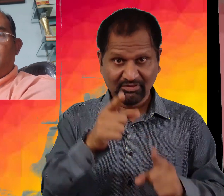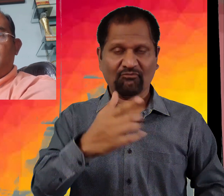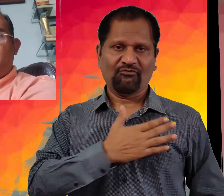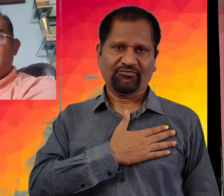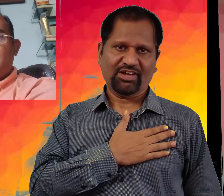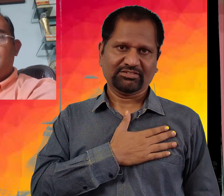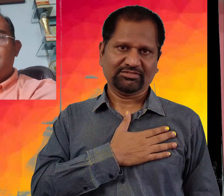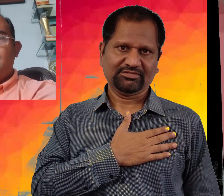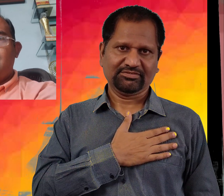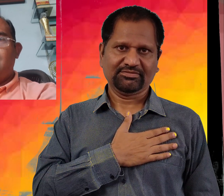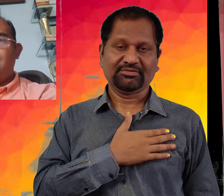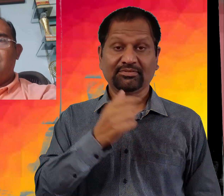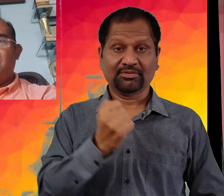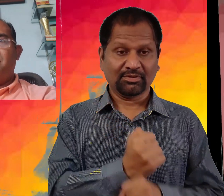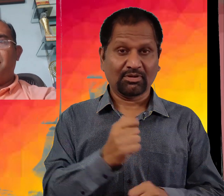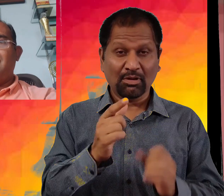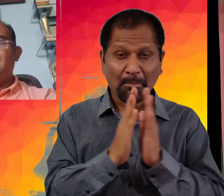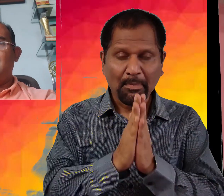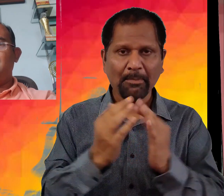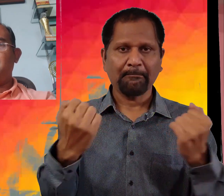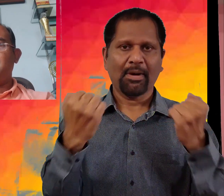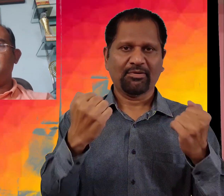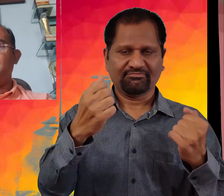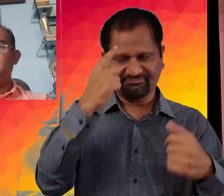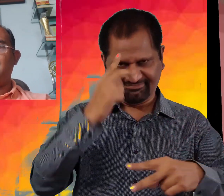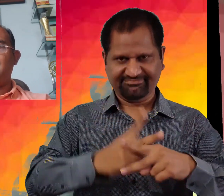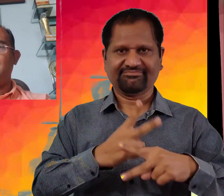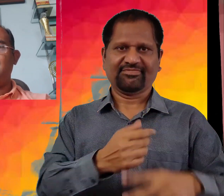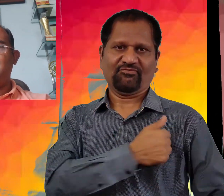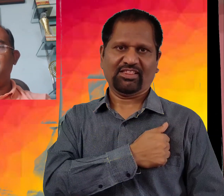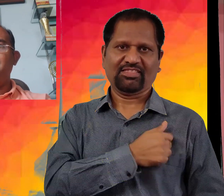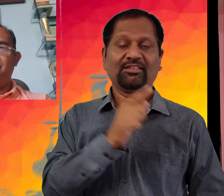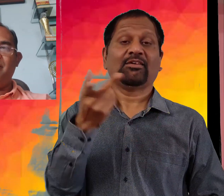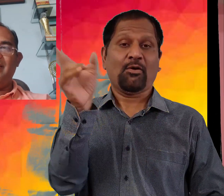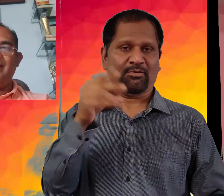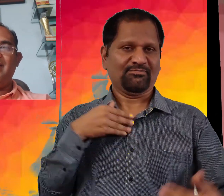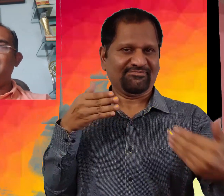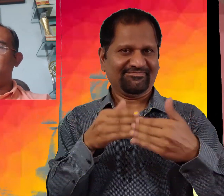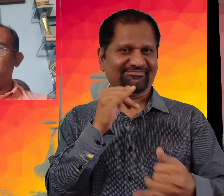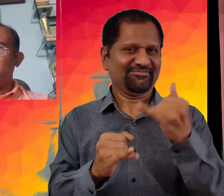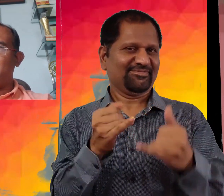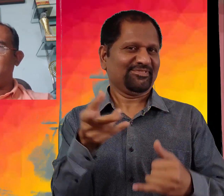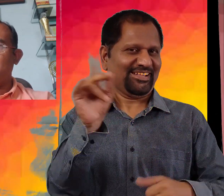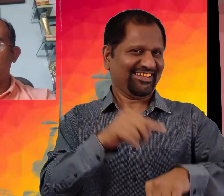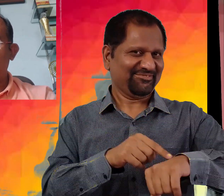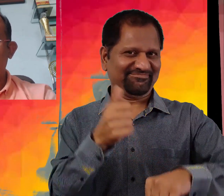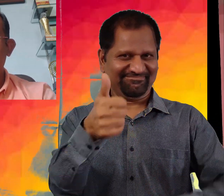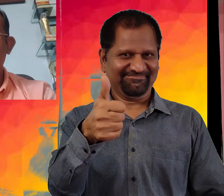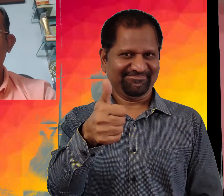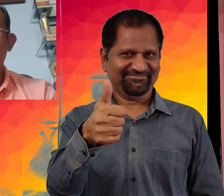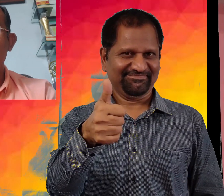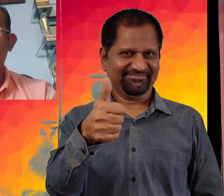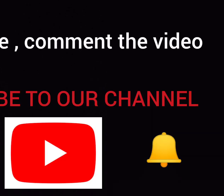ایشور میں وشواس اور پراتھنہ کی شکتی پر بھروسہ رکھے پھر ملیں گے ایک نئی کہانی کے